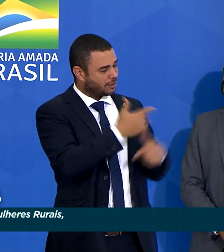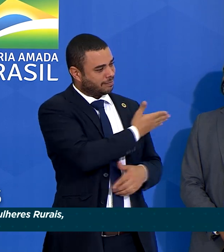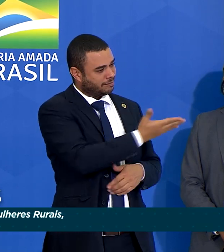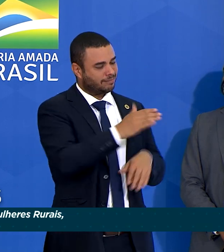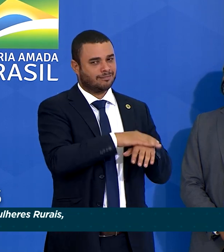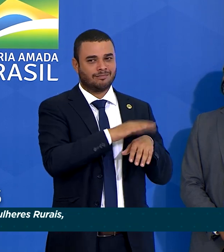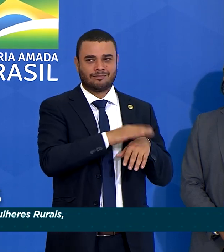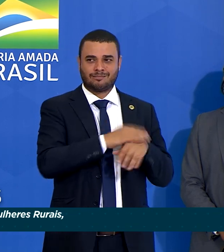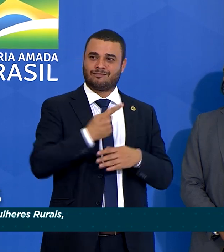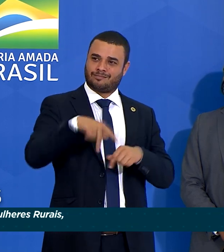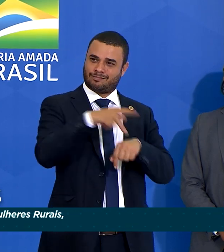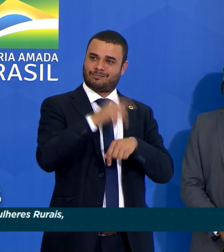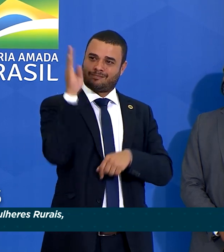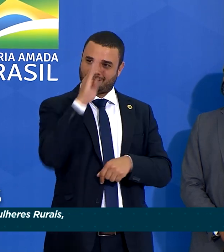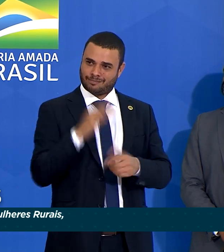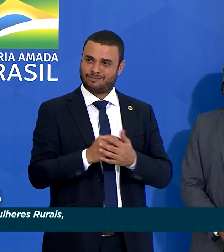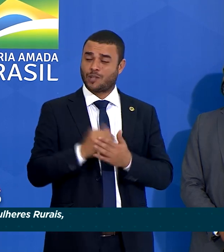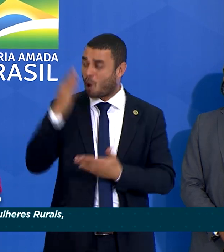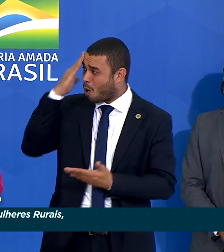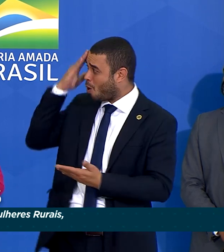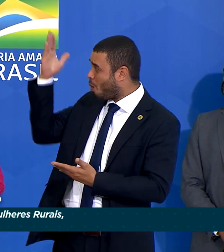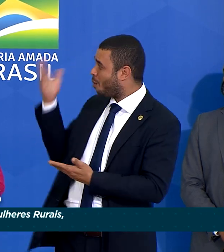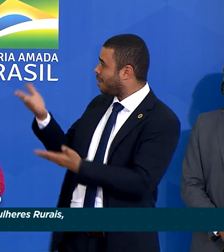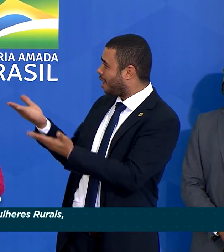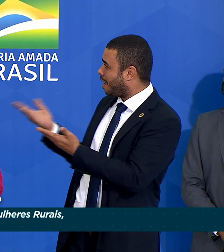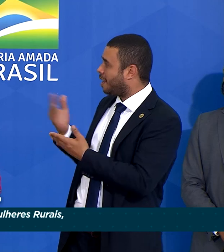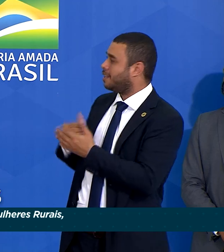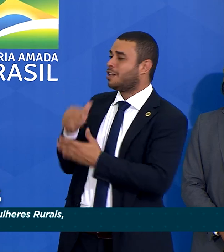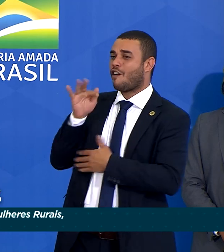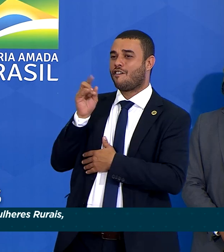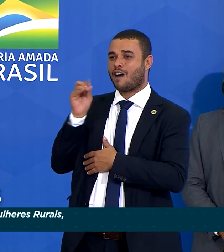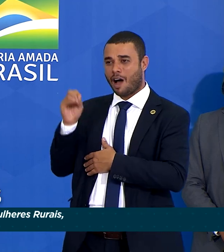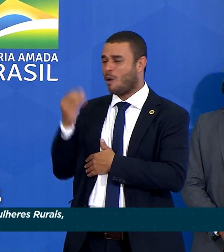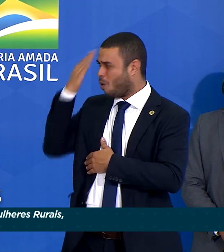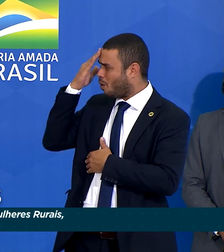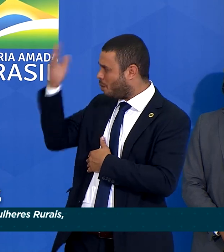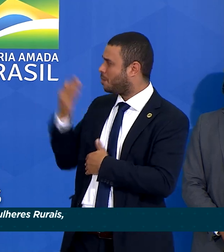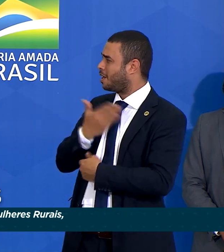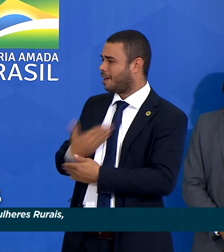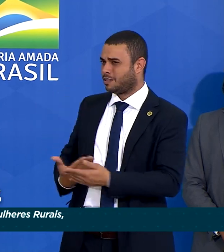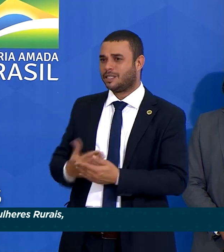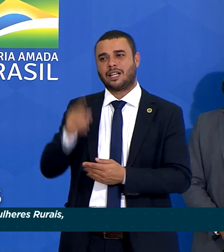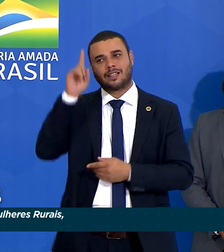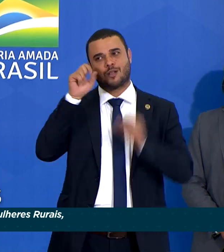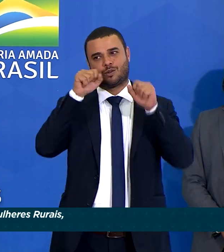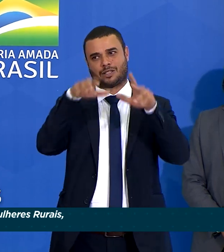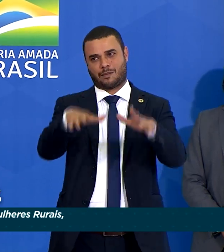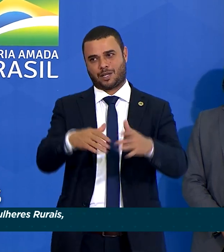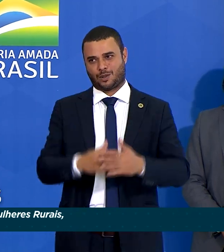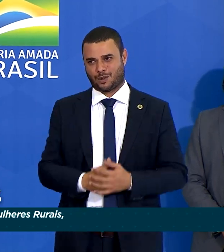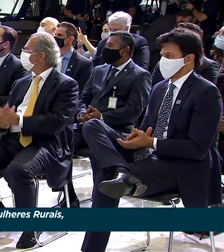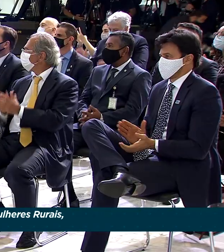fazem pelo nosso país, obrigada a FAO, obrigada ao governo e que Deus nos abençoe.